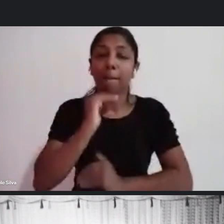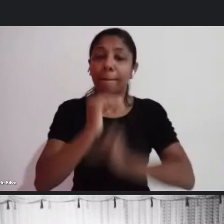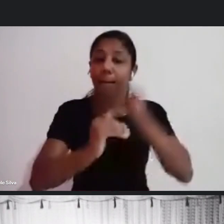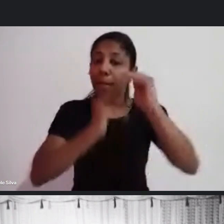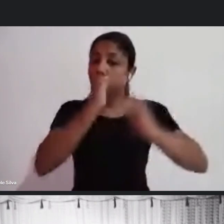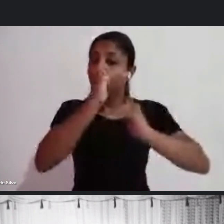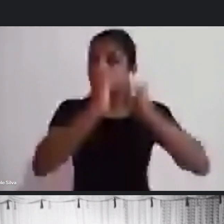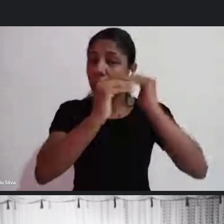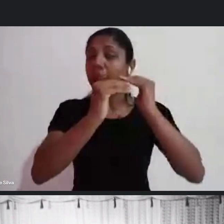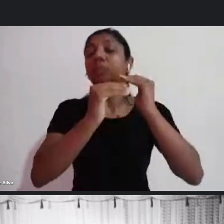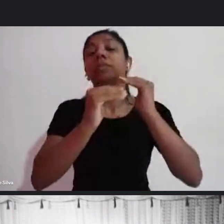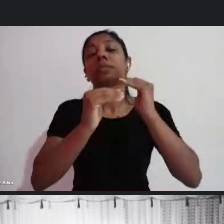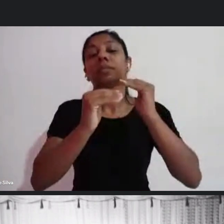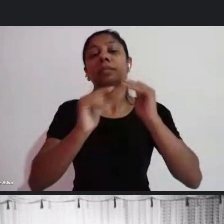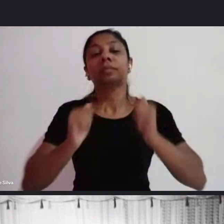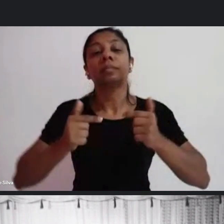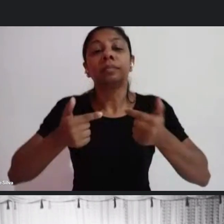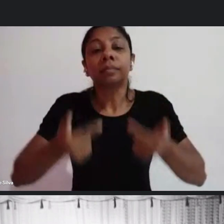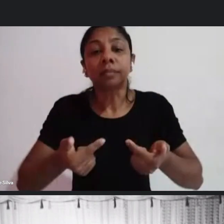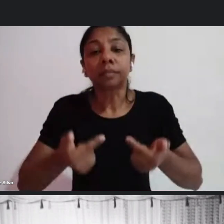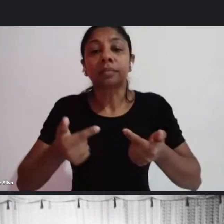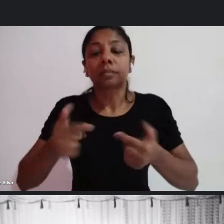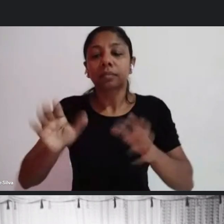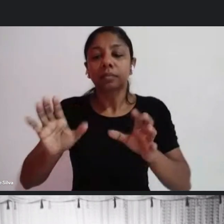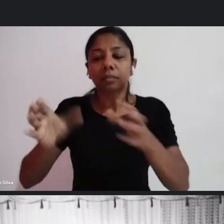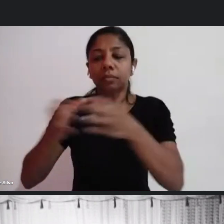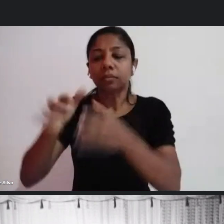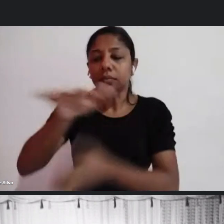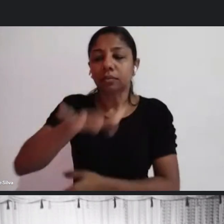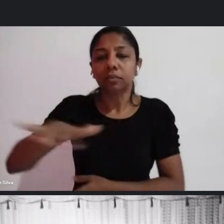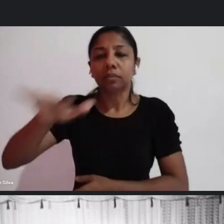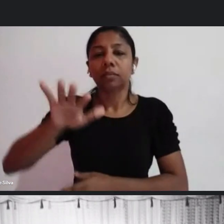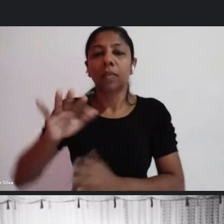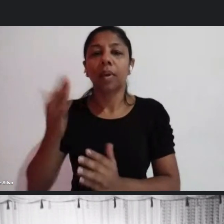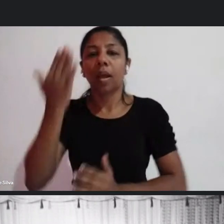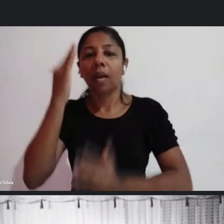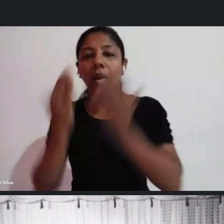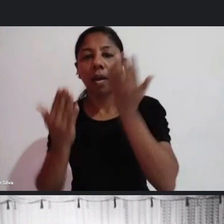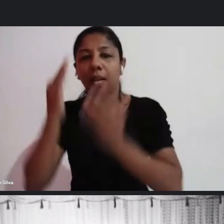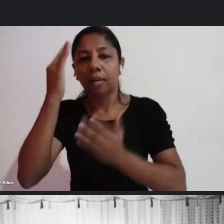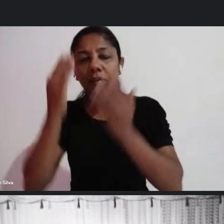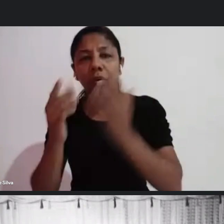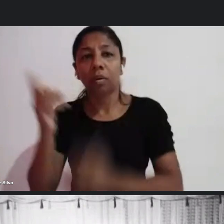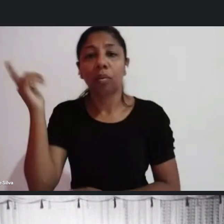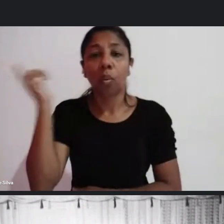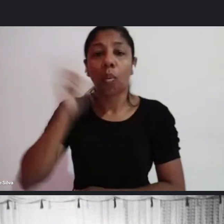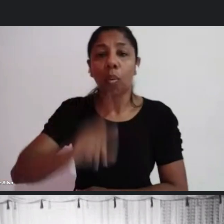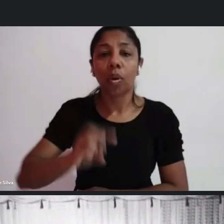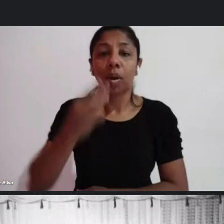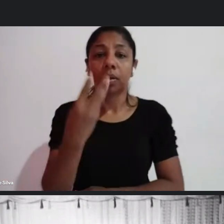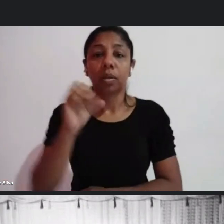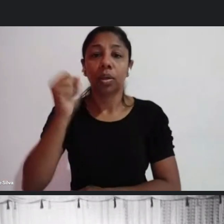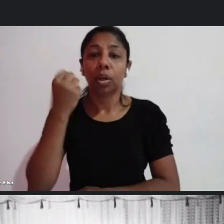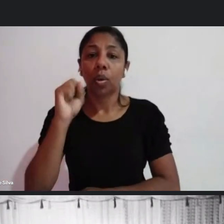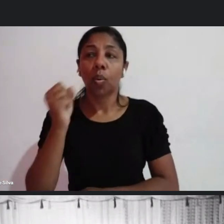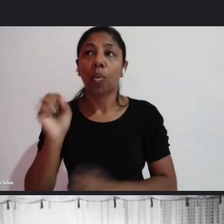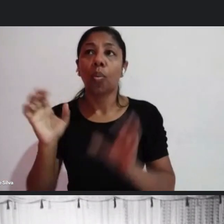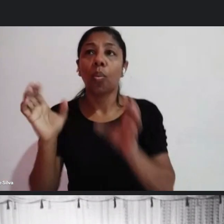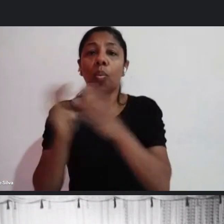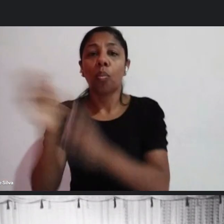relação ao segmento do Carnaval. Nós contemplamos 38 grupos de cultura, grupos